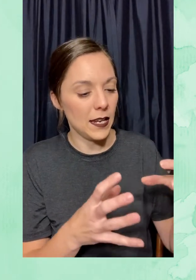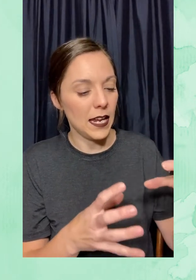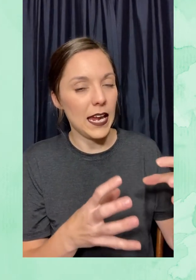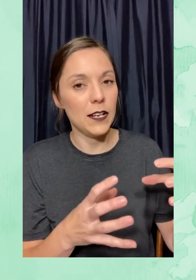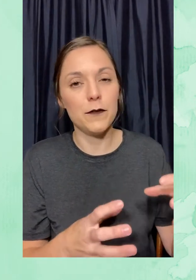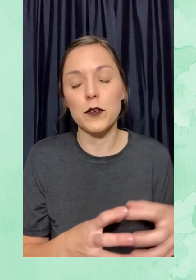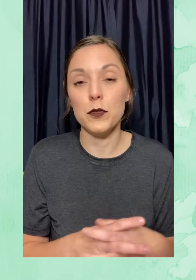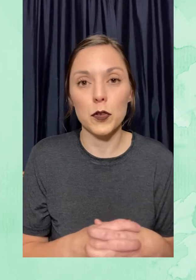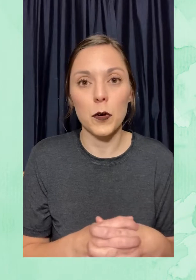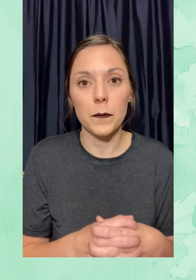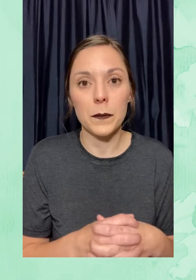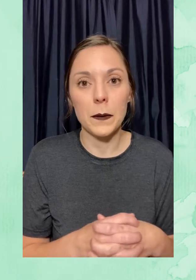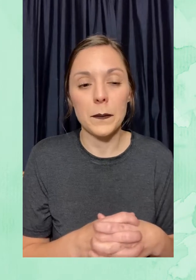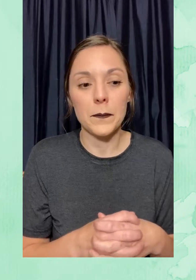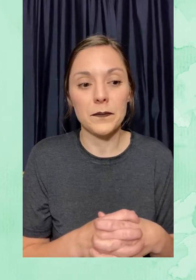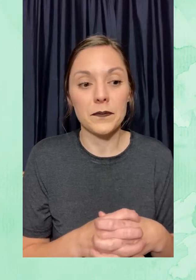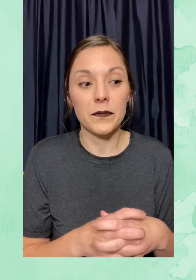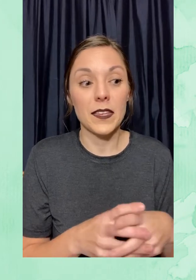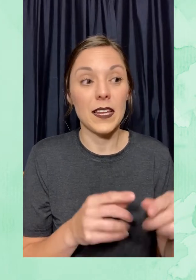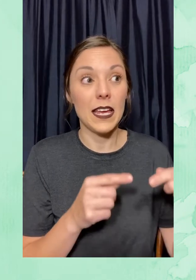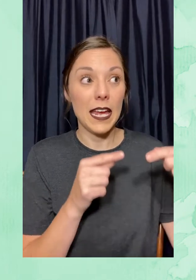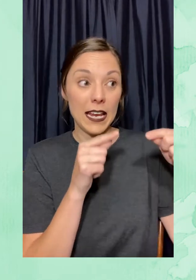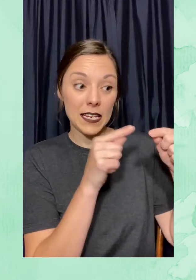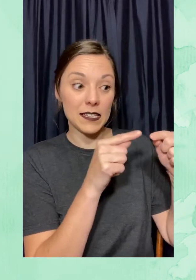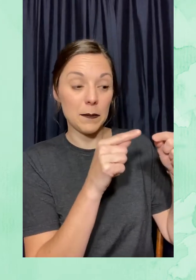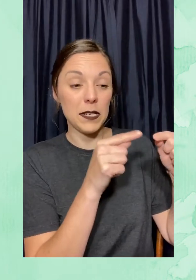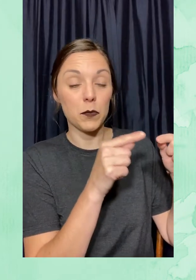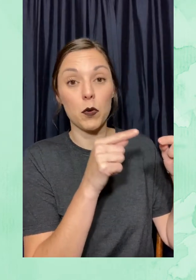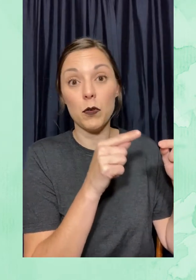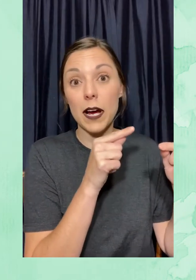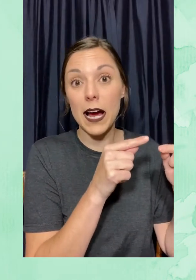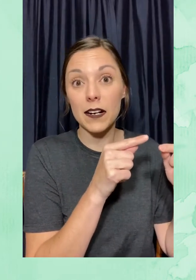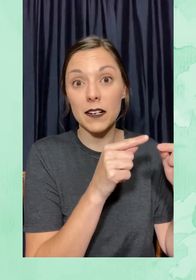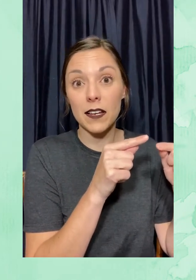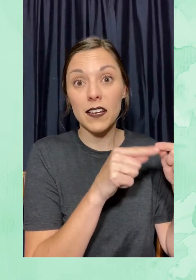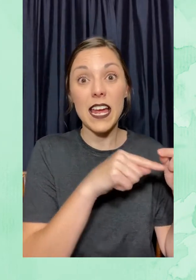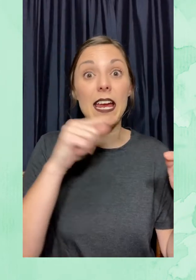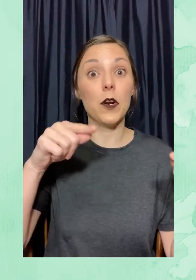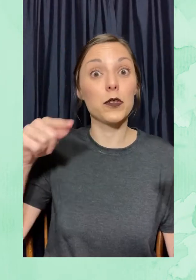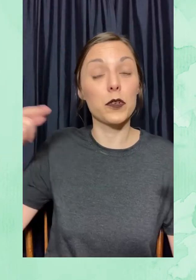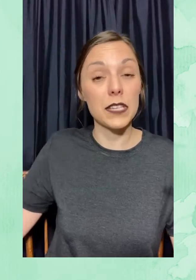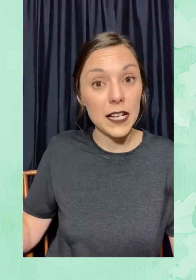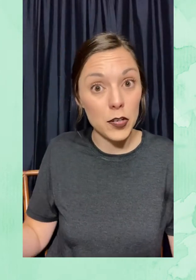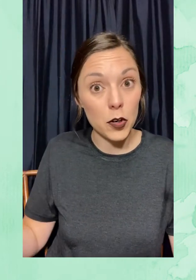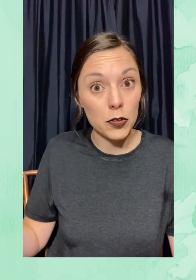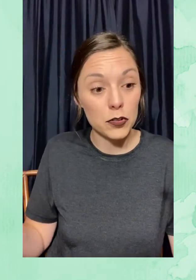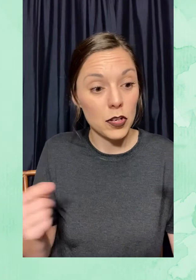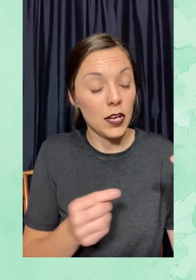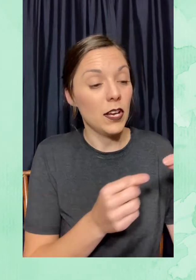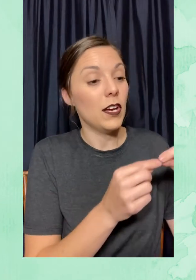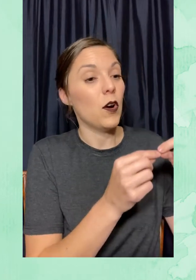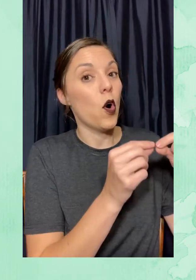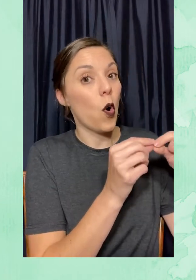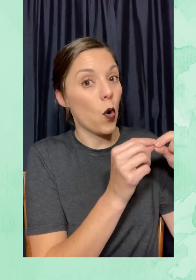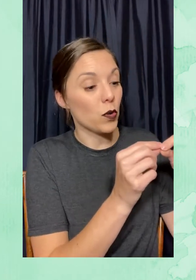el fruto. En ese mismo lugar, en otros años,